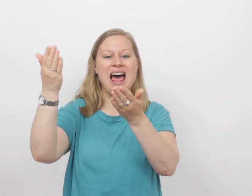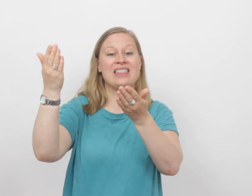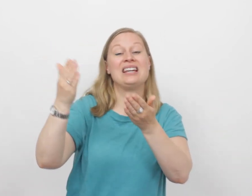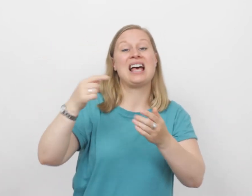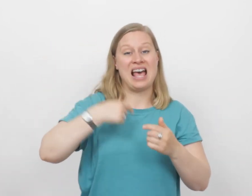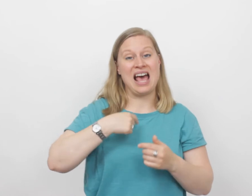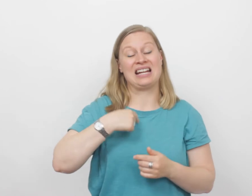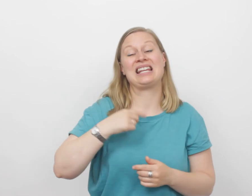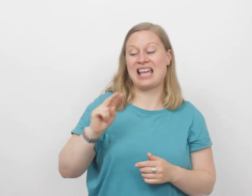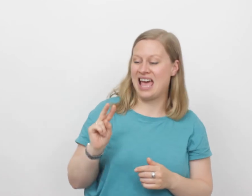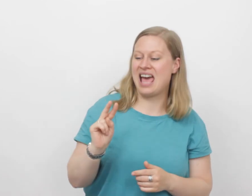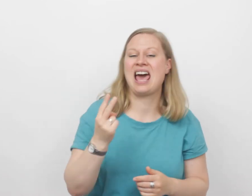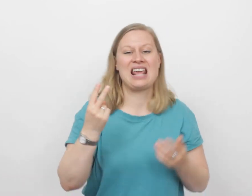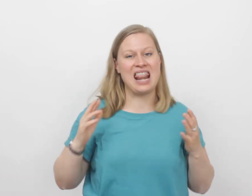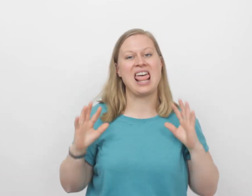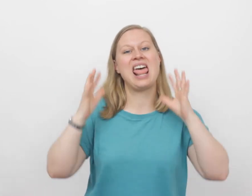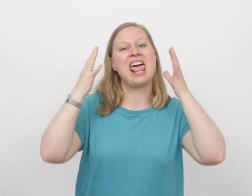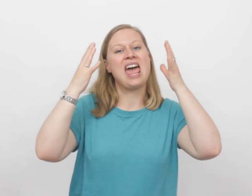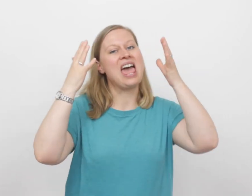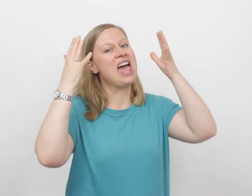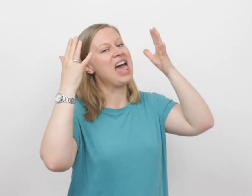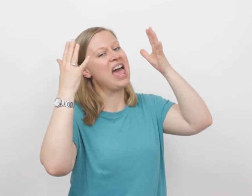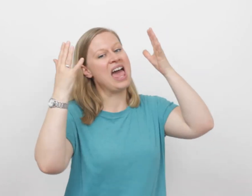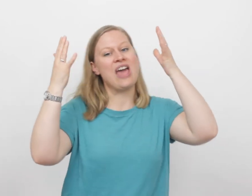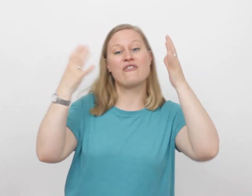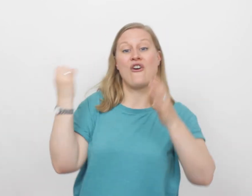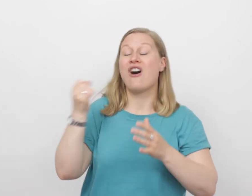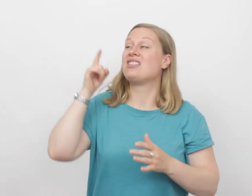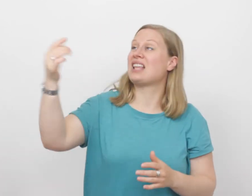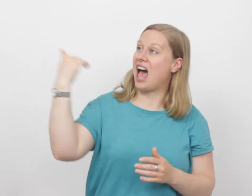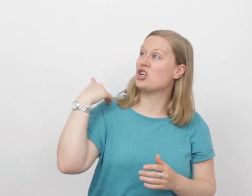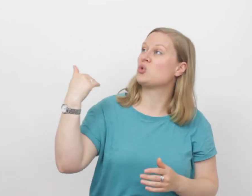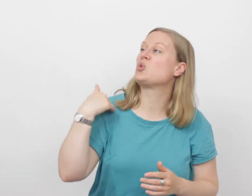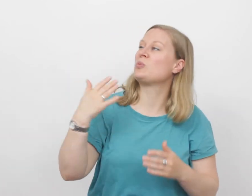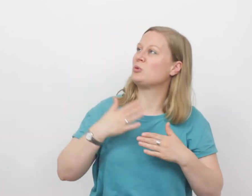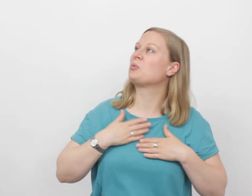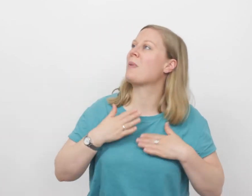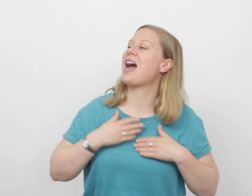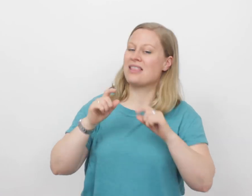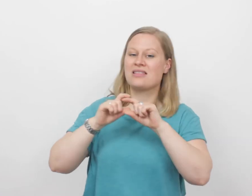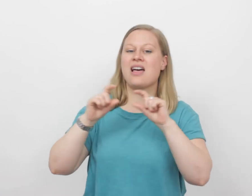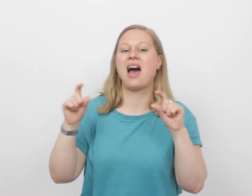En ik herleef Want hij roept mij na